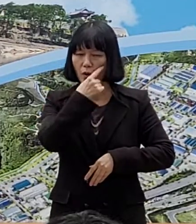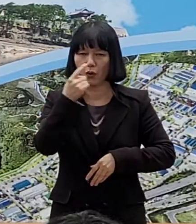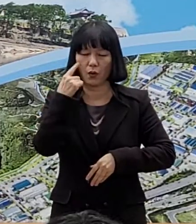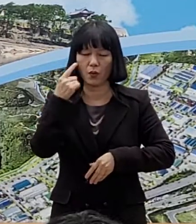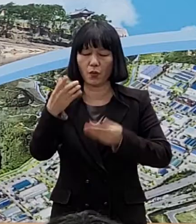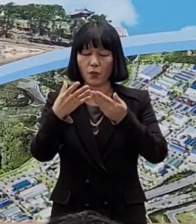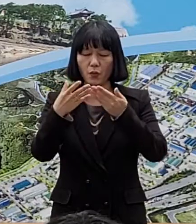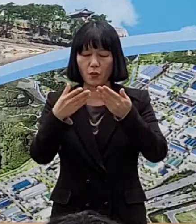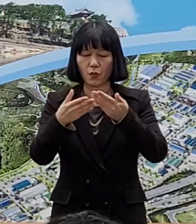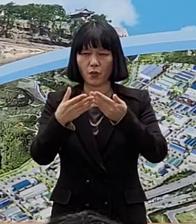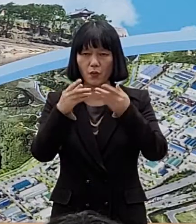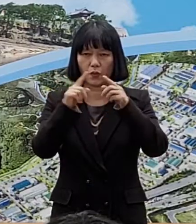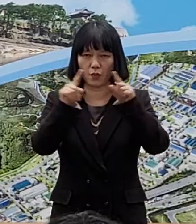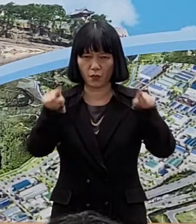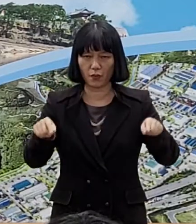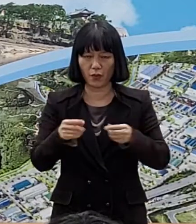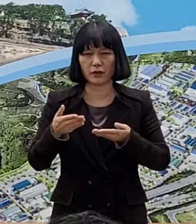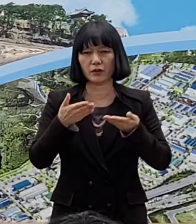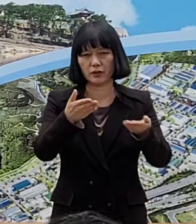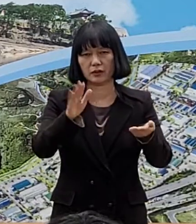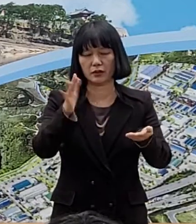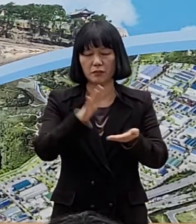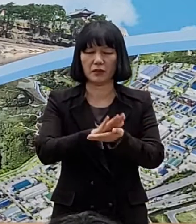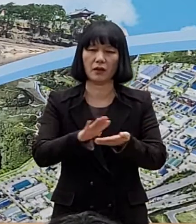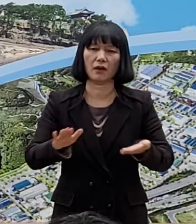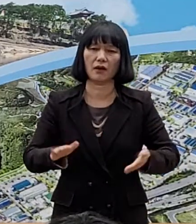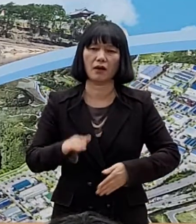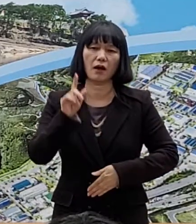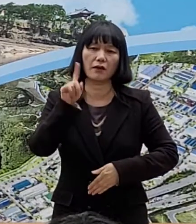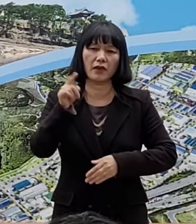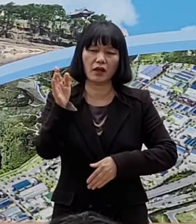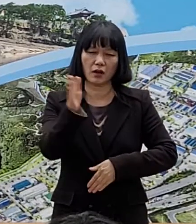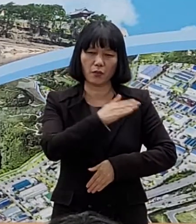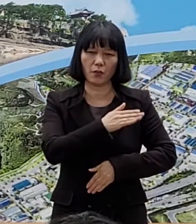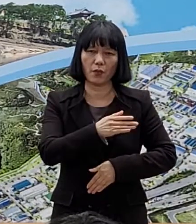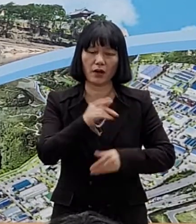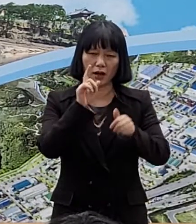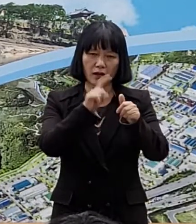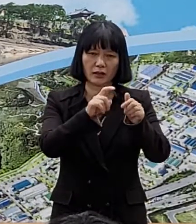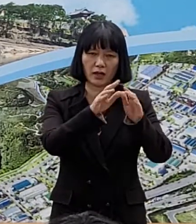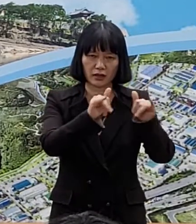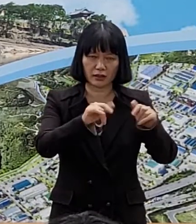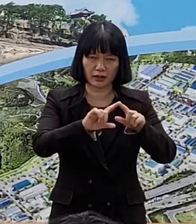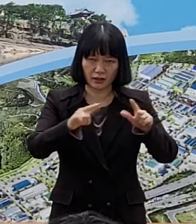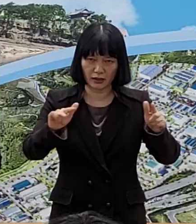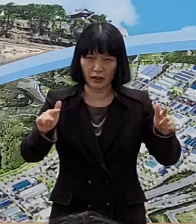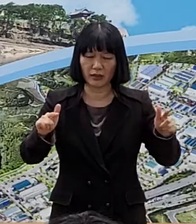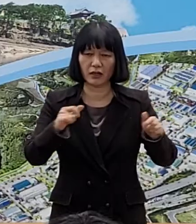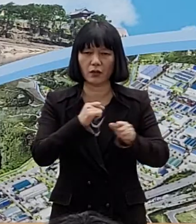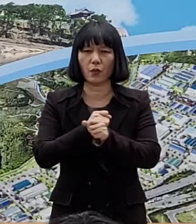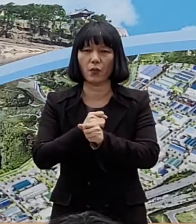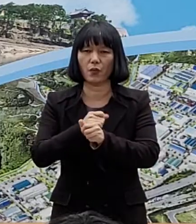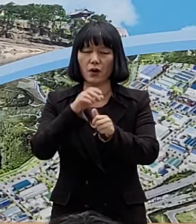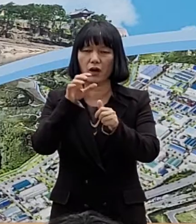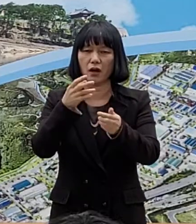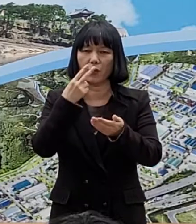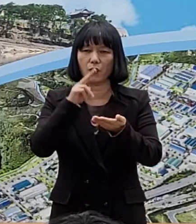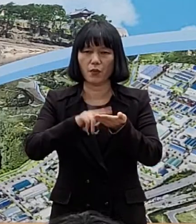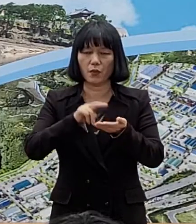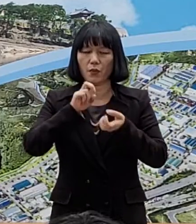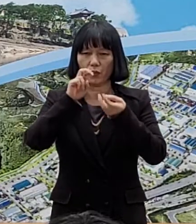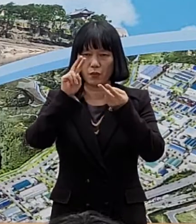발급받으시기 바랍니다. 내일부터 확진자 등에 대한 격리 통지는